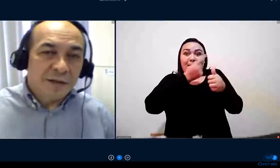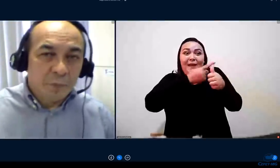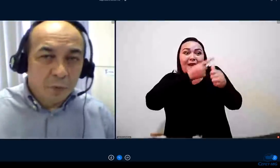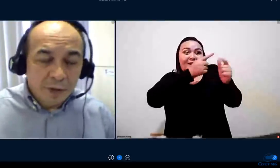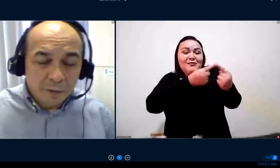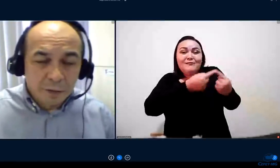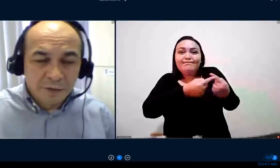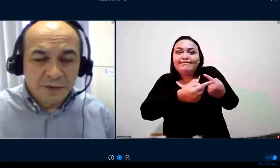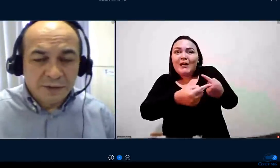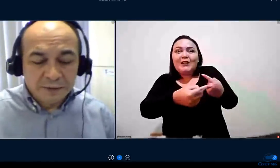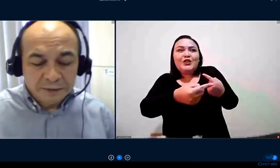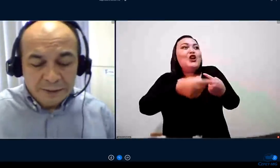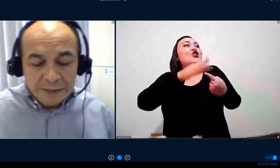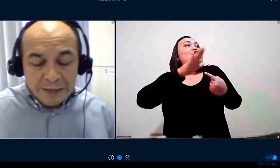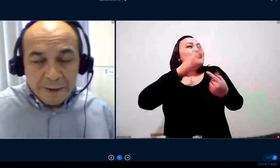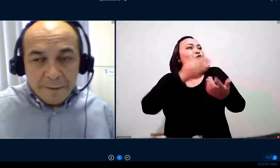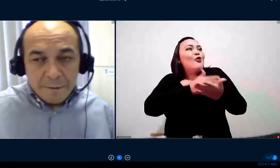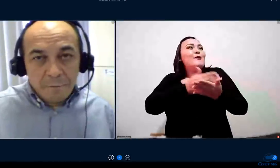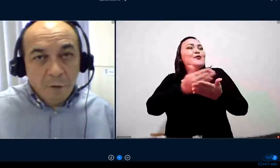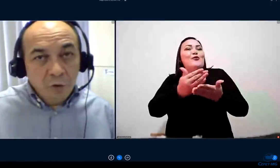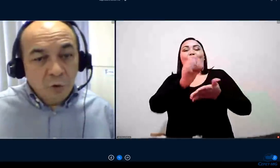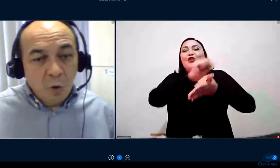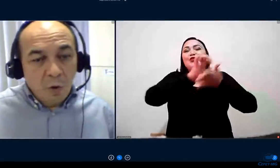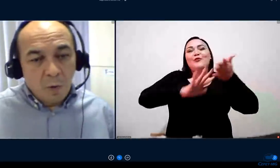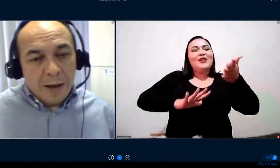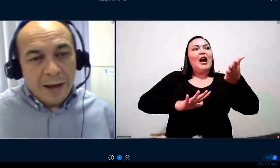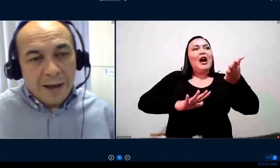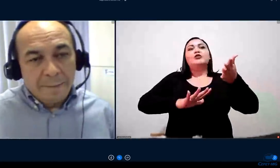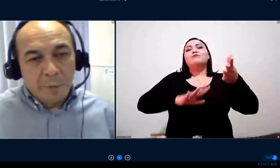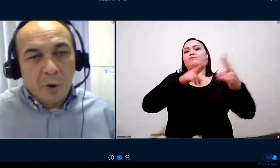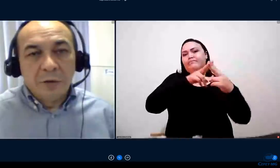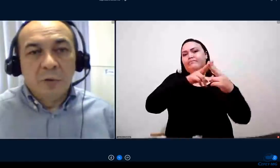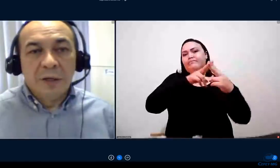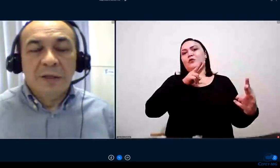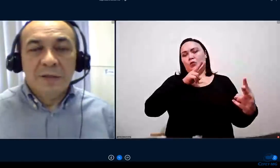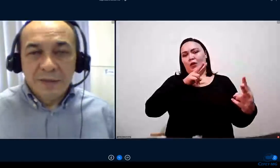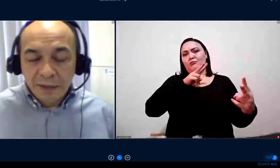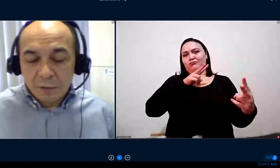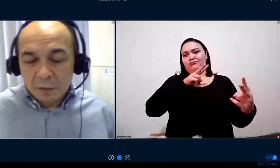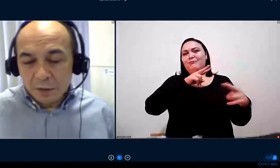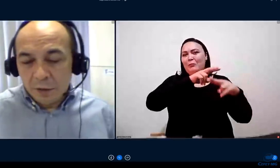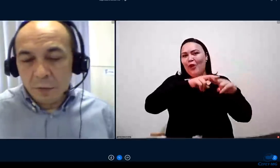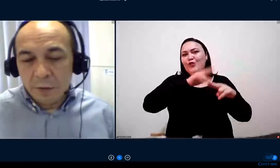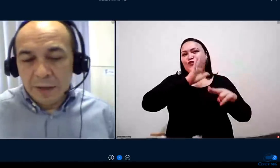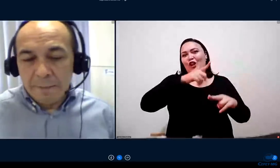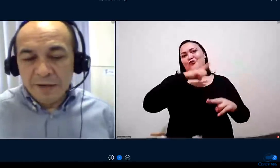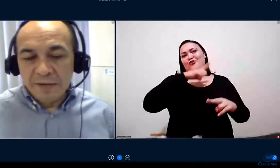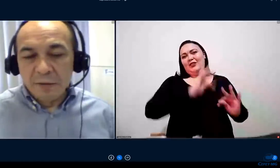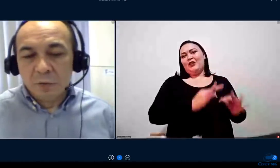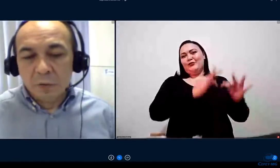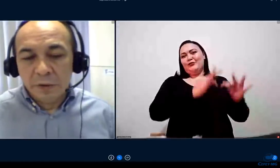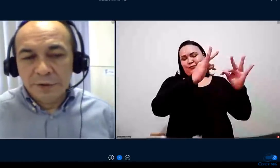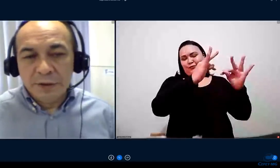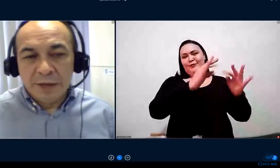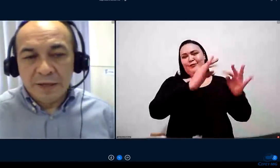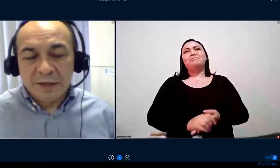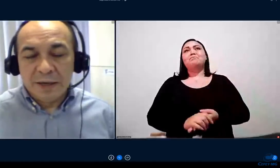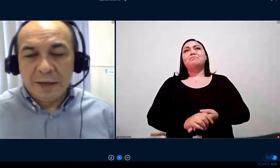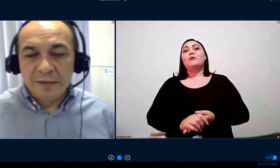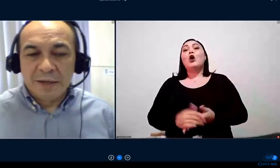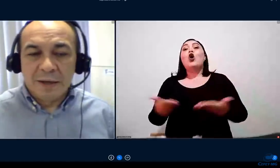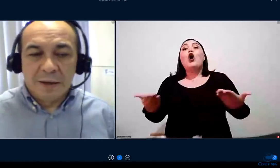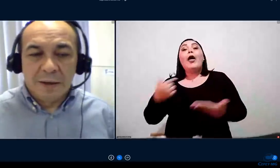mediadas por tecnologia. Voltou à pró-reitoria de ensino, onde eu represento hoje